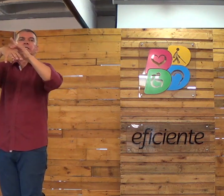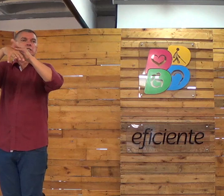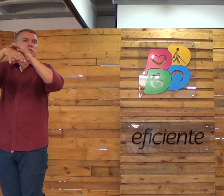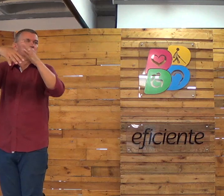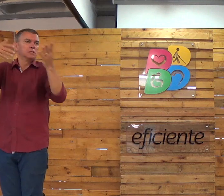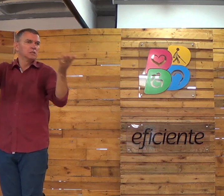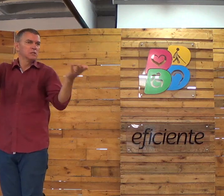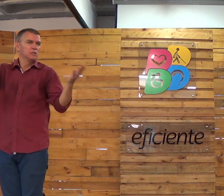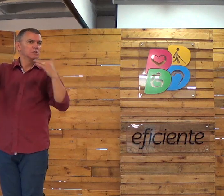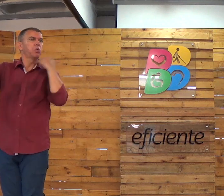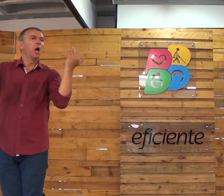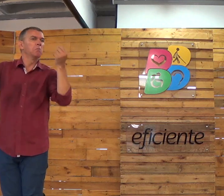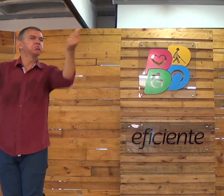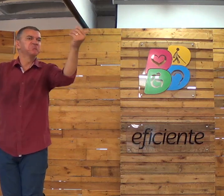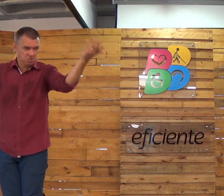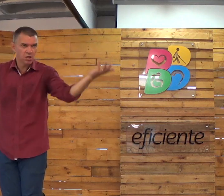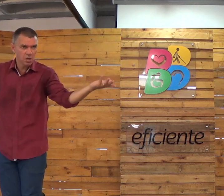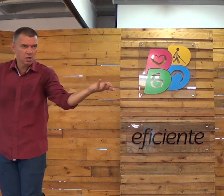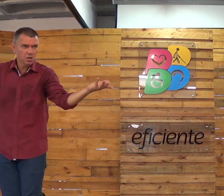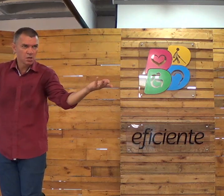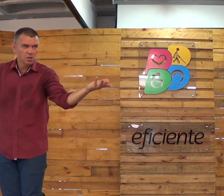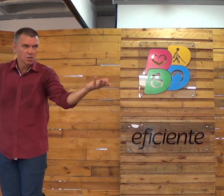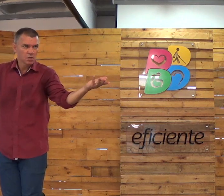seu corpo, né? Porque se você não se preocupar, você vai ficar doente e vai morrer.